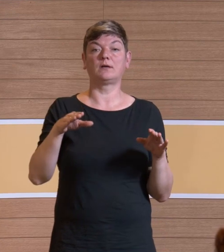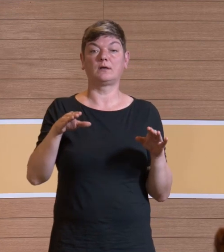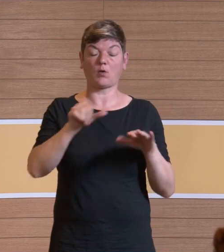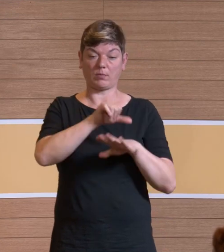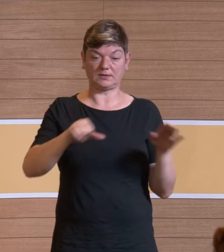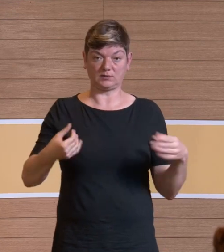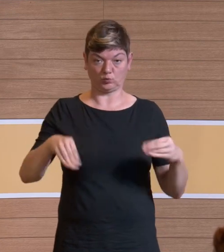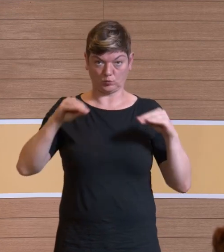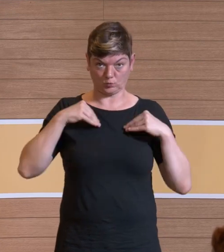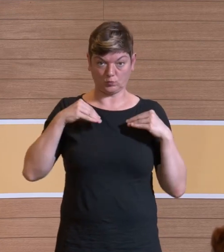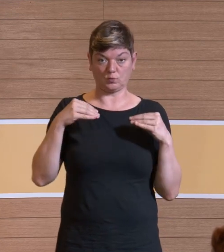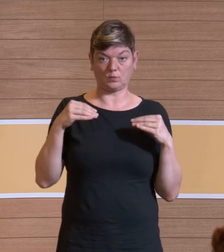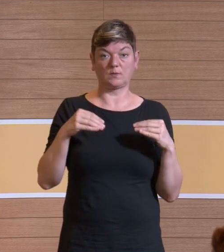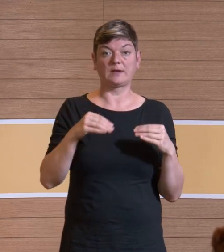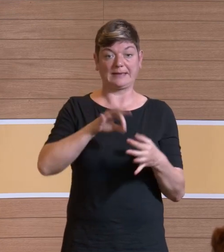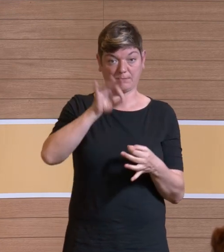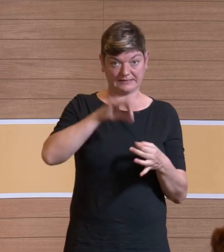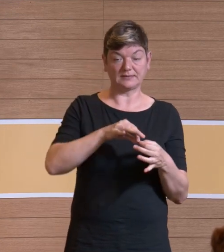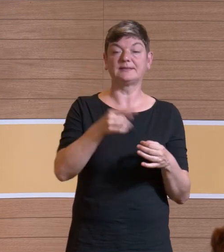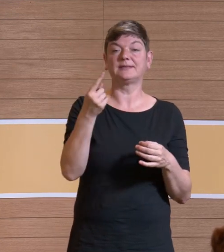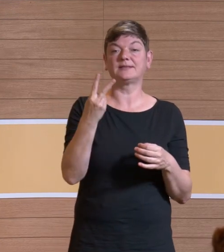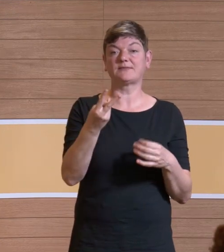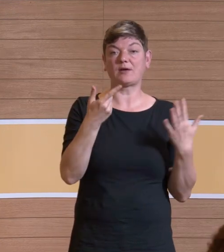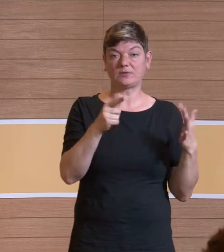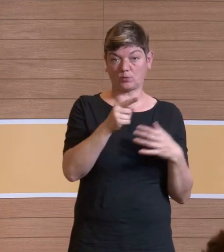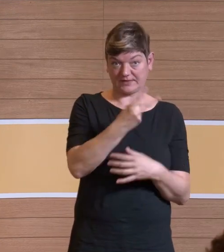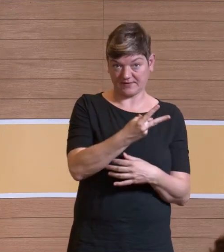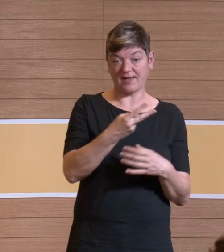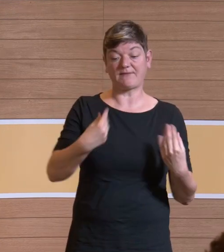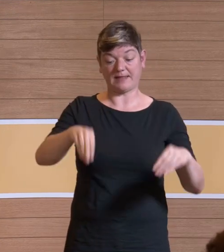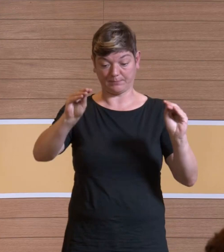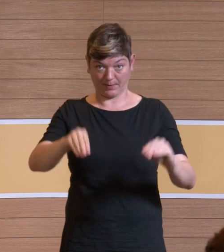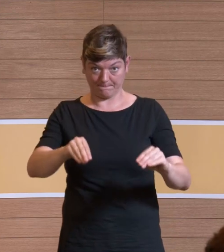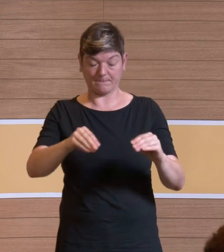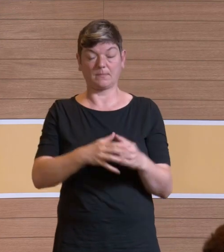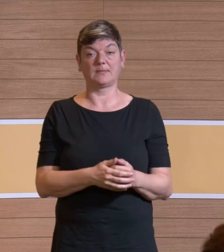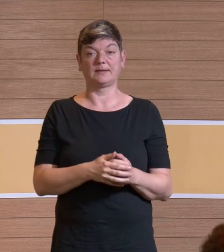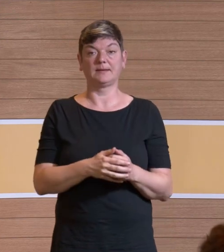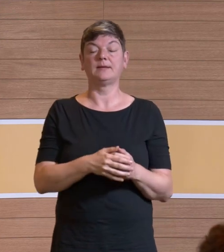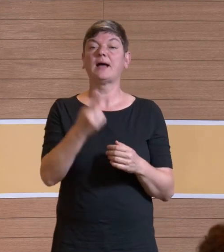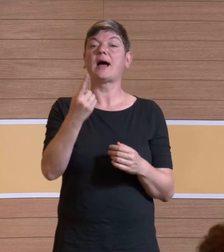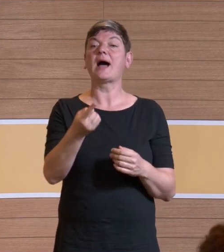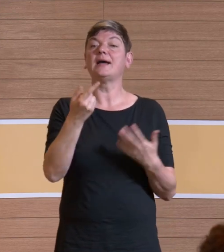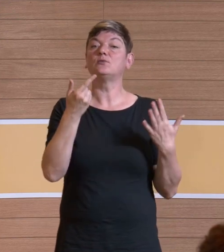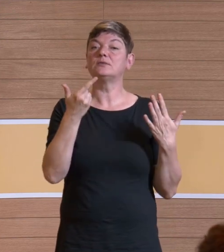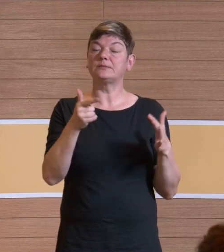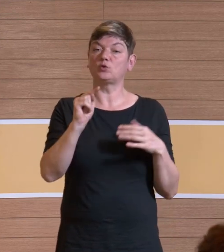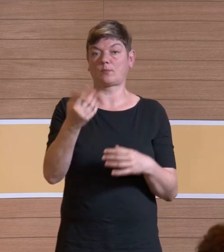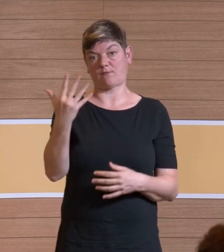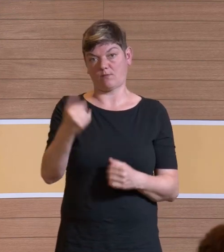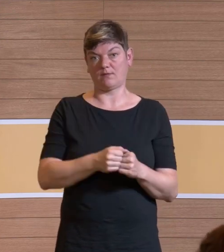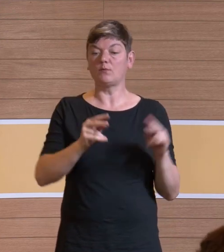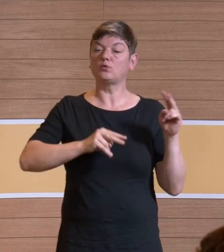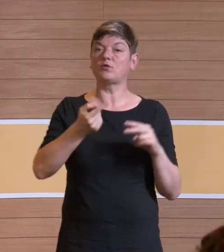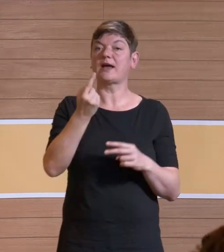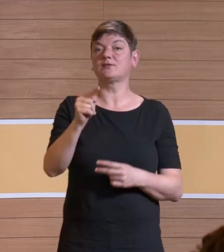jetzt hier als Beispiel nur dargestellt, gemessen, 72,2 und wenn wir das Tuch draufgelegt haben, haben wir einen Pegel von 71,5 gehabt. Das ist ein Unterschied